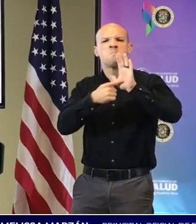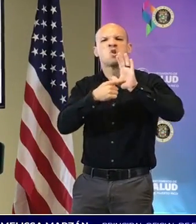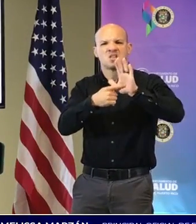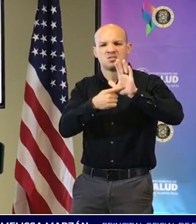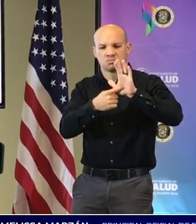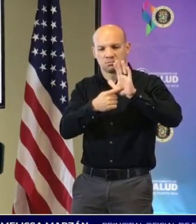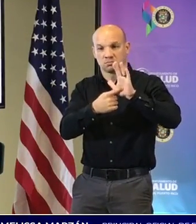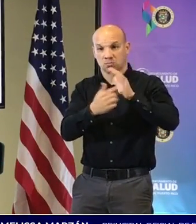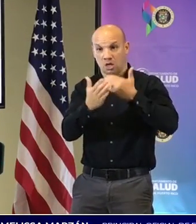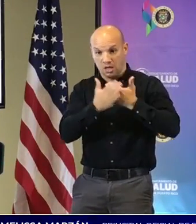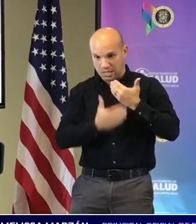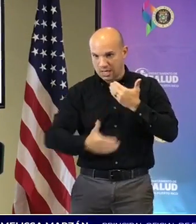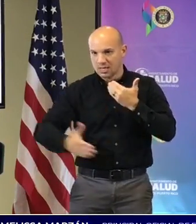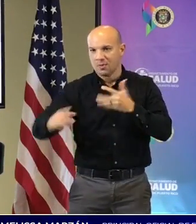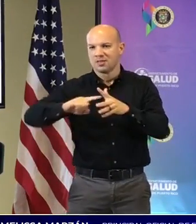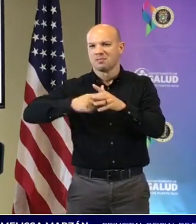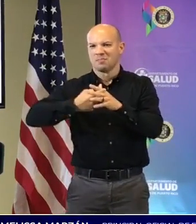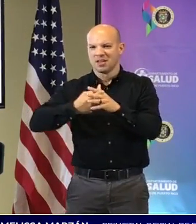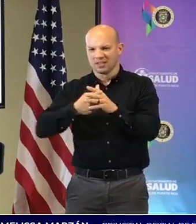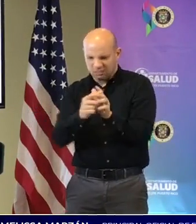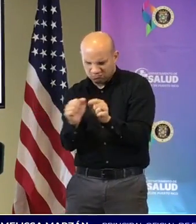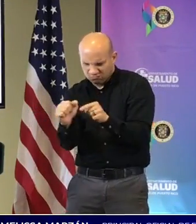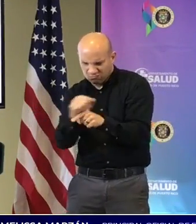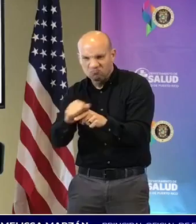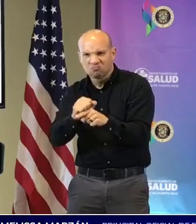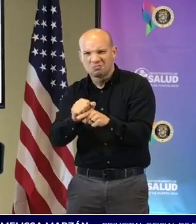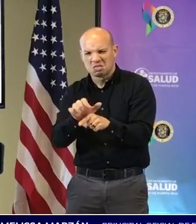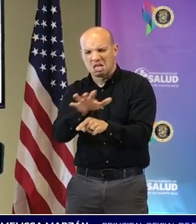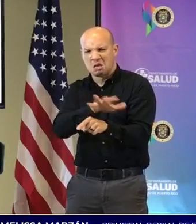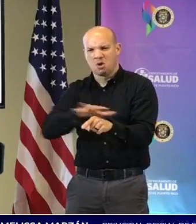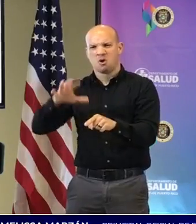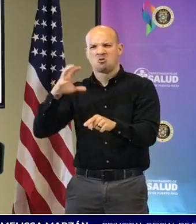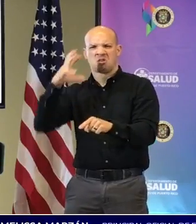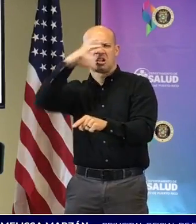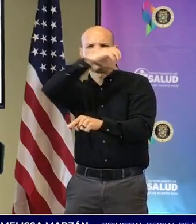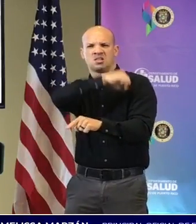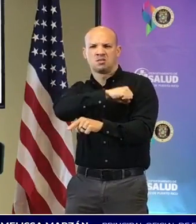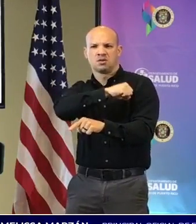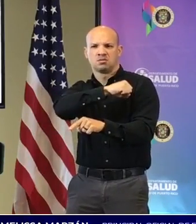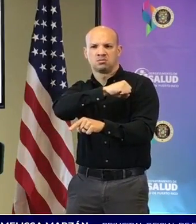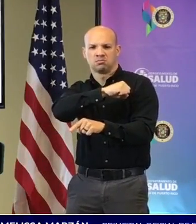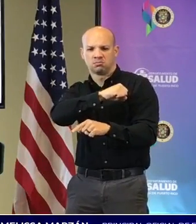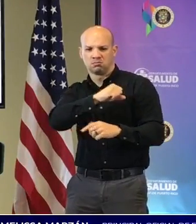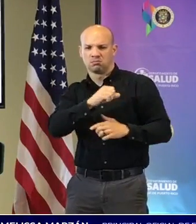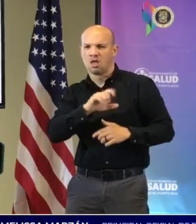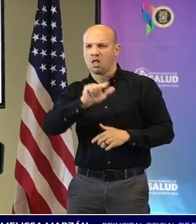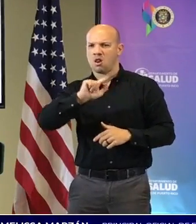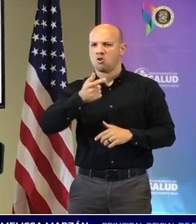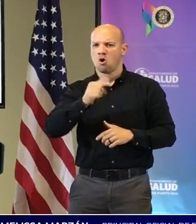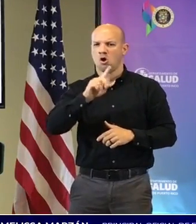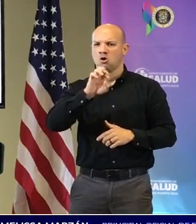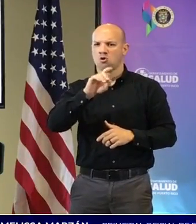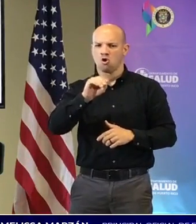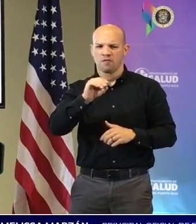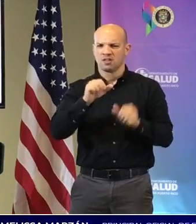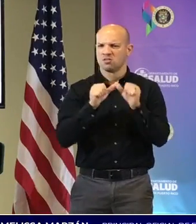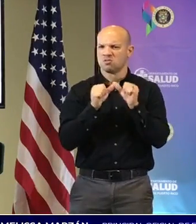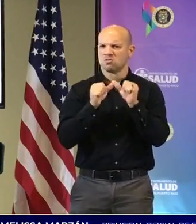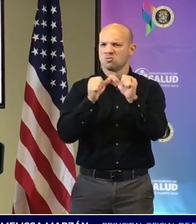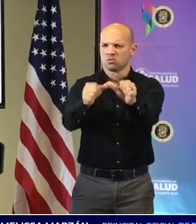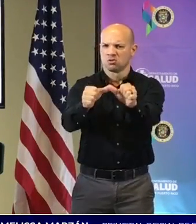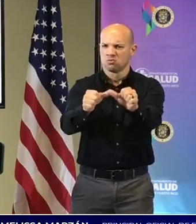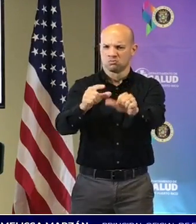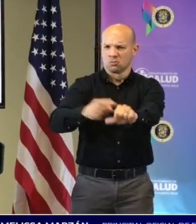comenzar el ejercicio para poder tener el estimado de cuál es la prevalencia de la COVID, pero también poder crear el